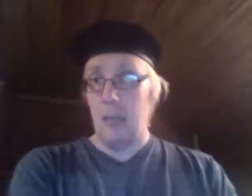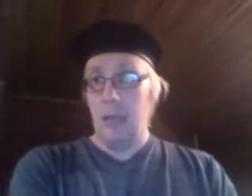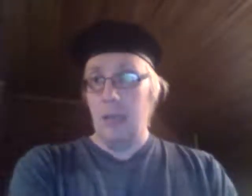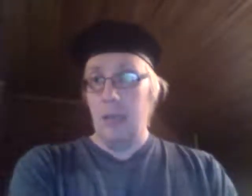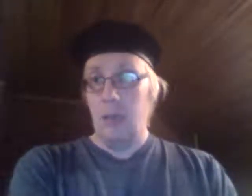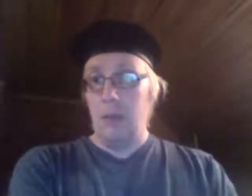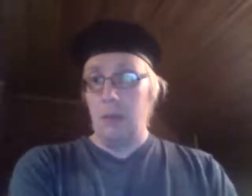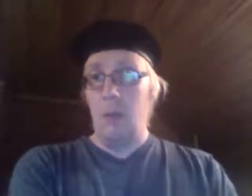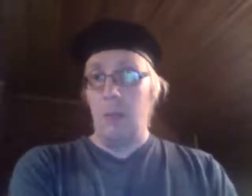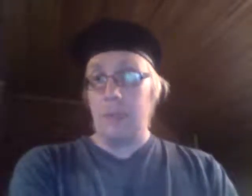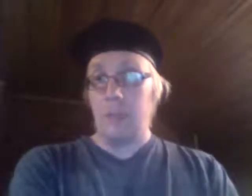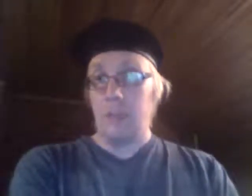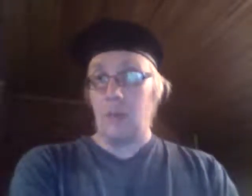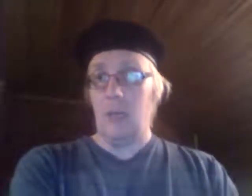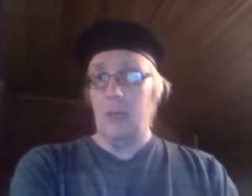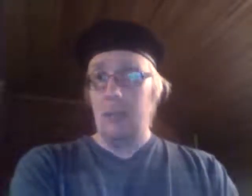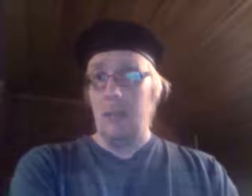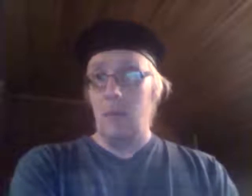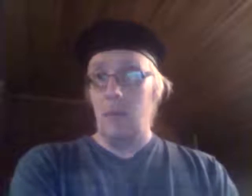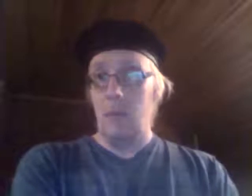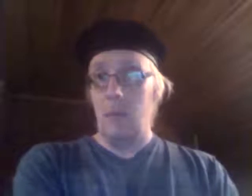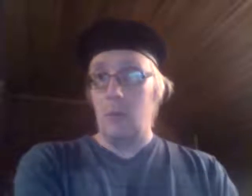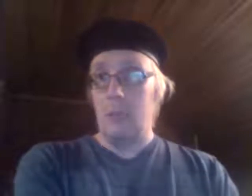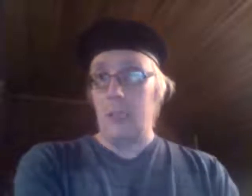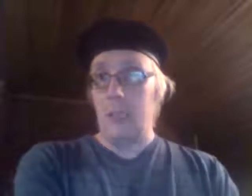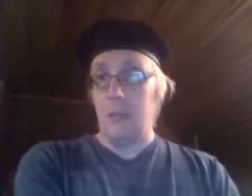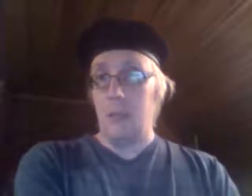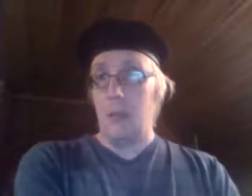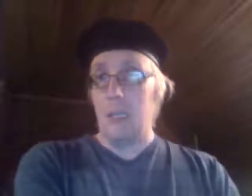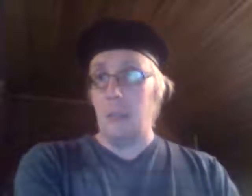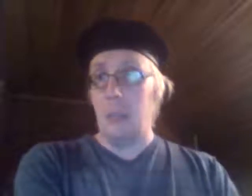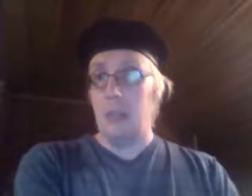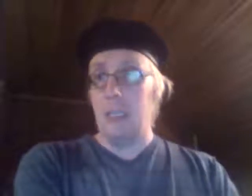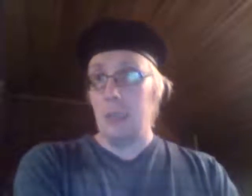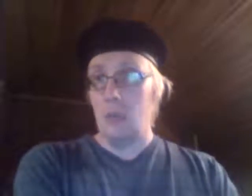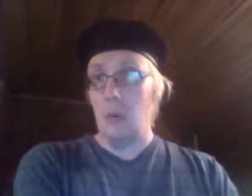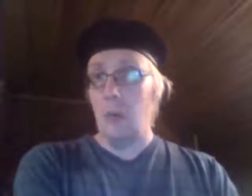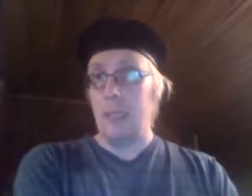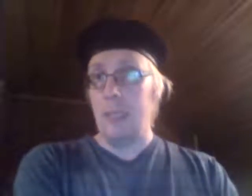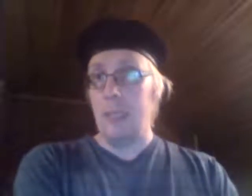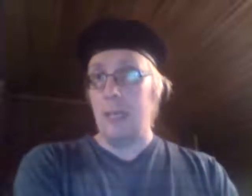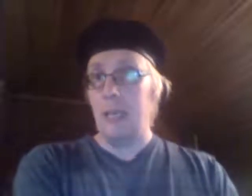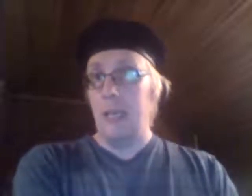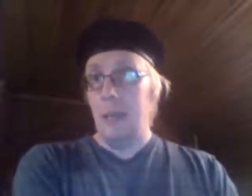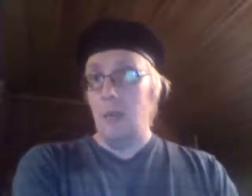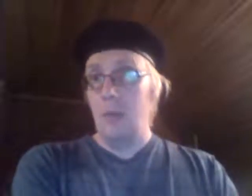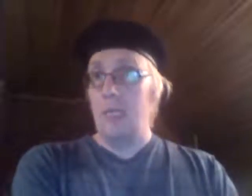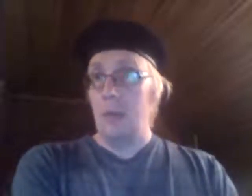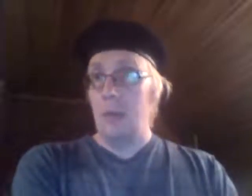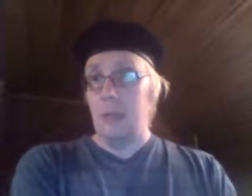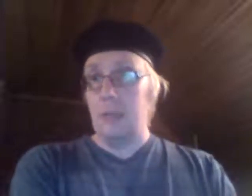kauppasaartoa tai muita kunnollisia taloudellisia pakotteita, että nyt lopetatte tämän ja muita, että näissä